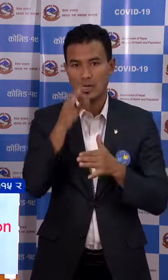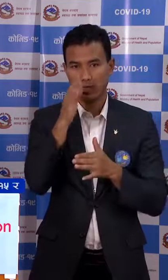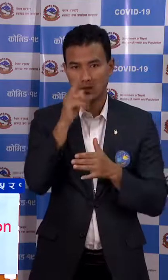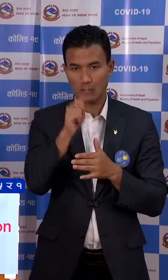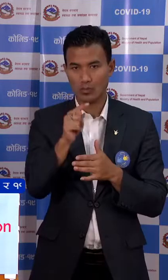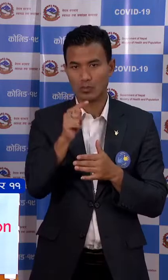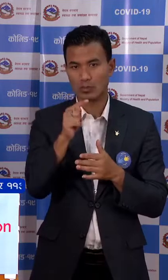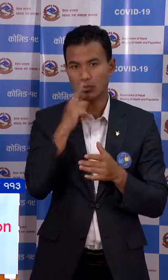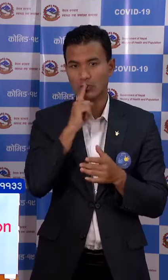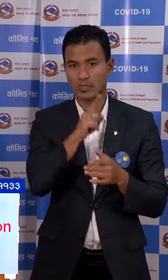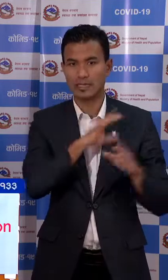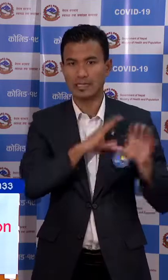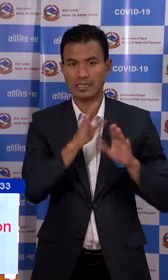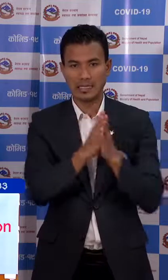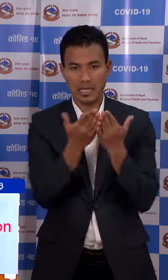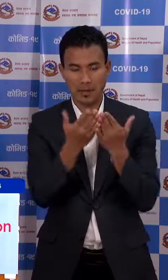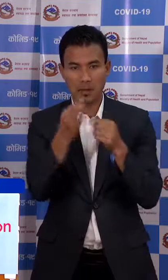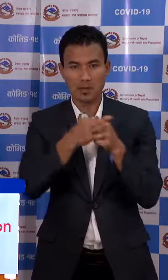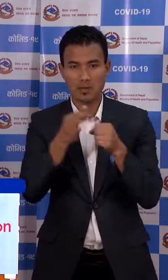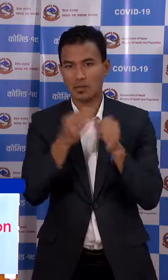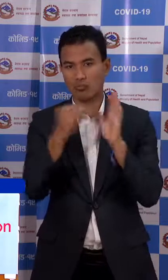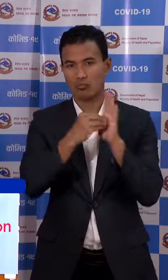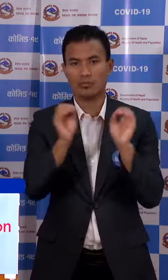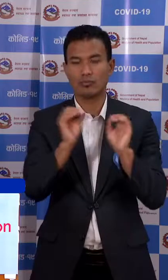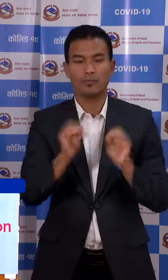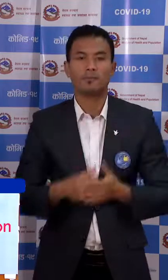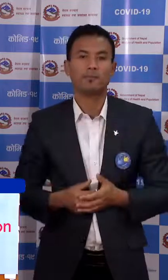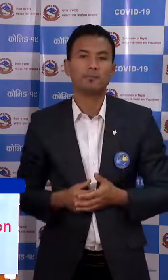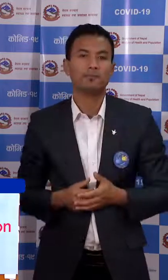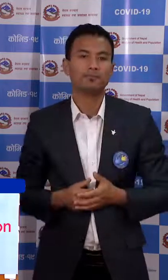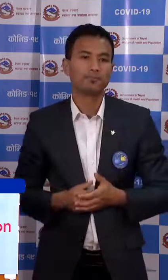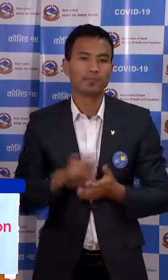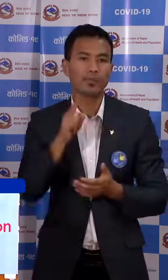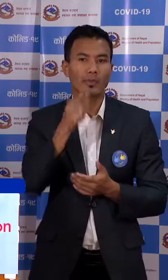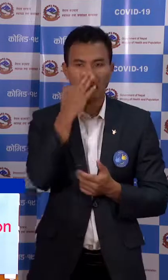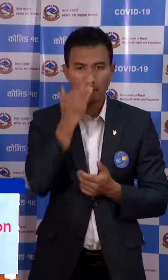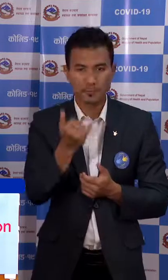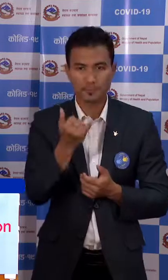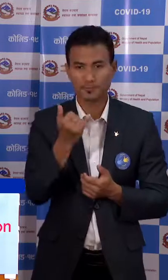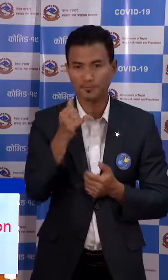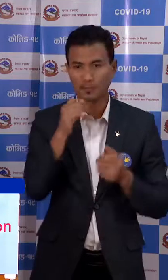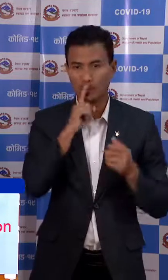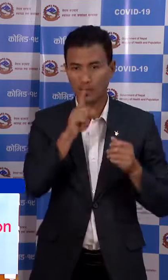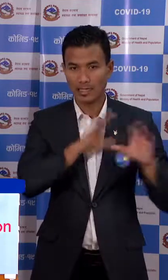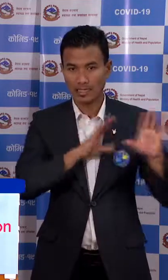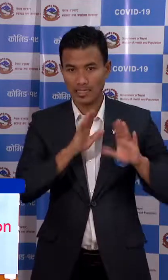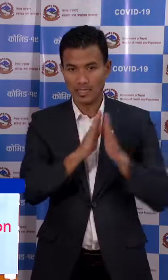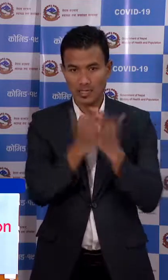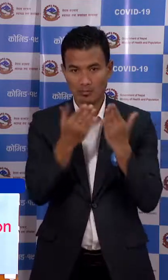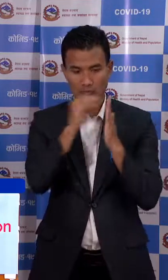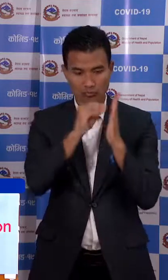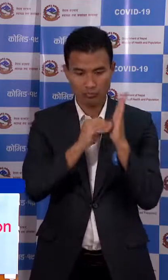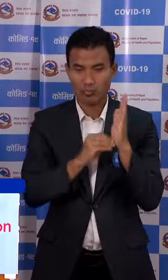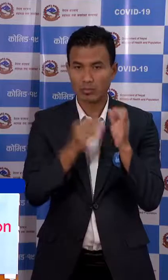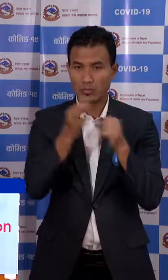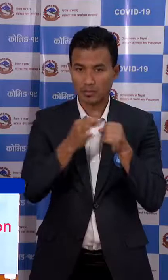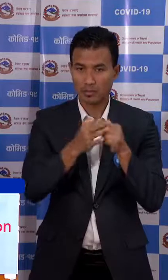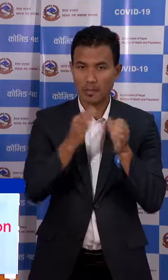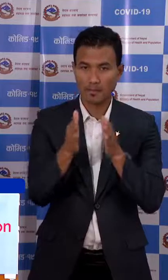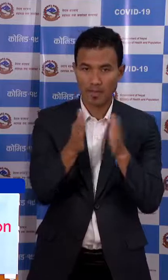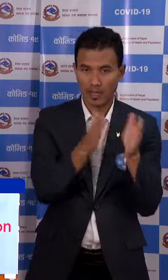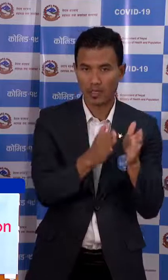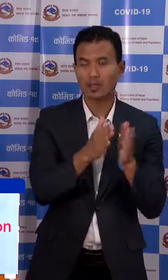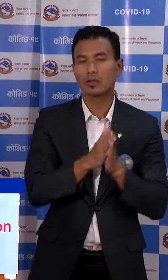मत्रालेको निर्देशिकामा वेवस्ता गरियेको छाइदा तेसाईले निर्देशिकामा उल्लेक वायको वेवस्ता